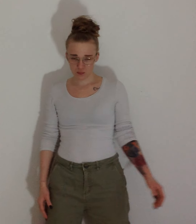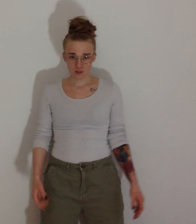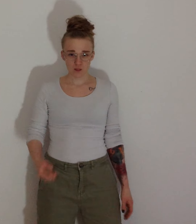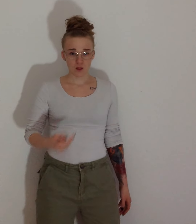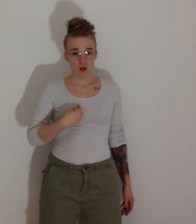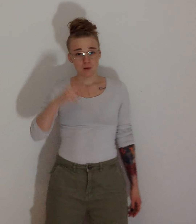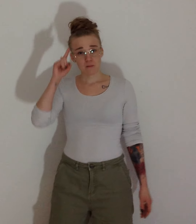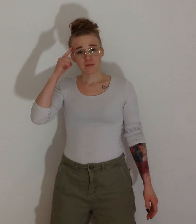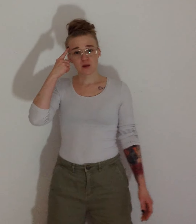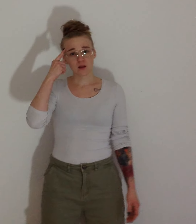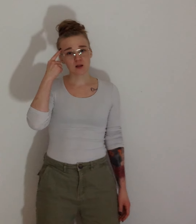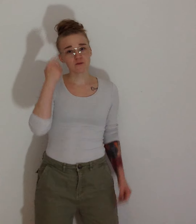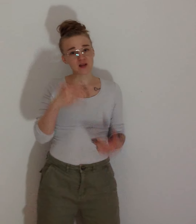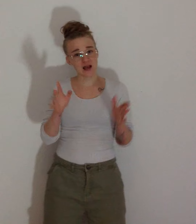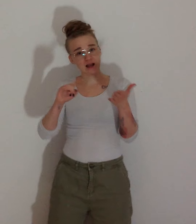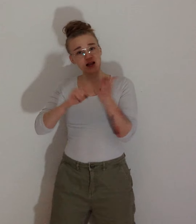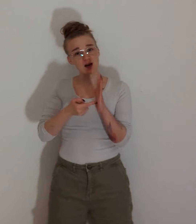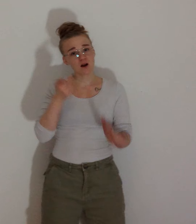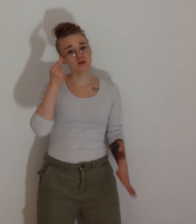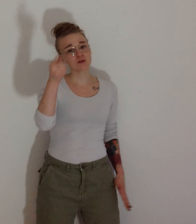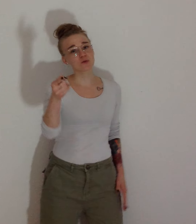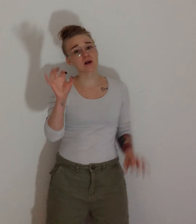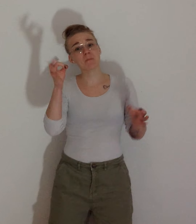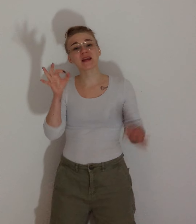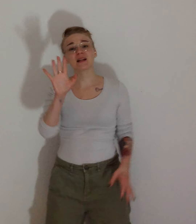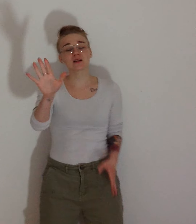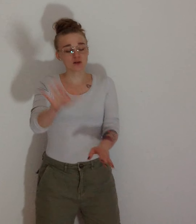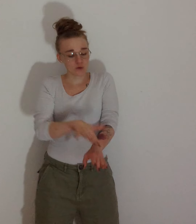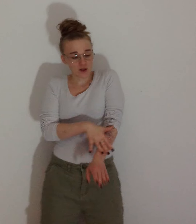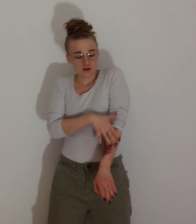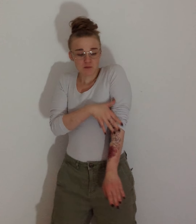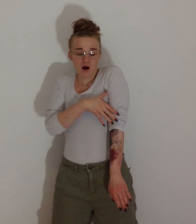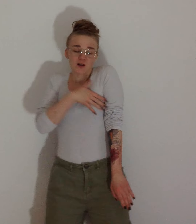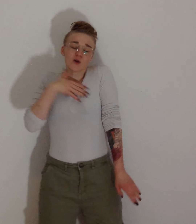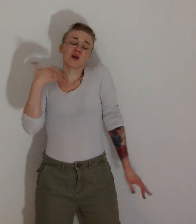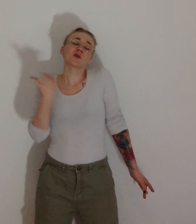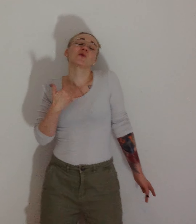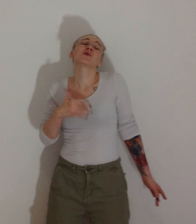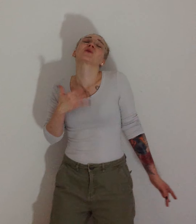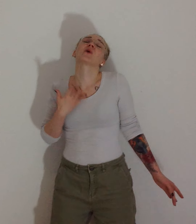Mä mietin vielä kerran suoja, miltä suun kiosi mahtoi tulla.